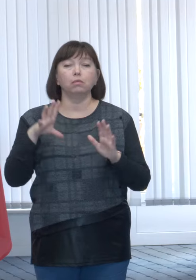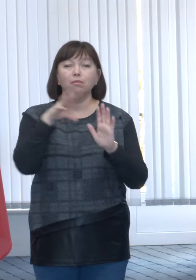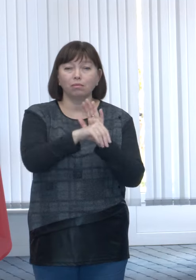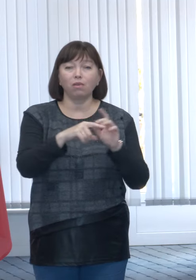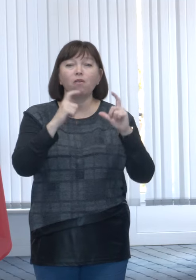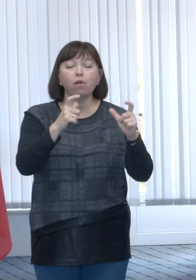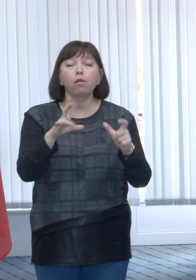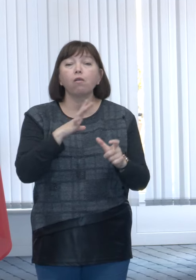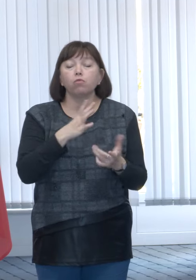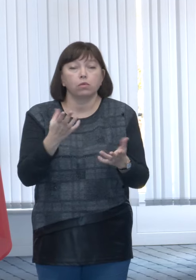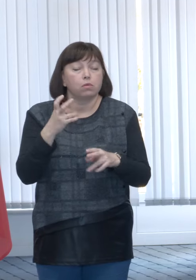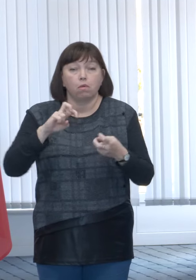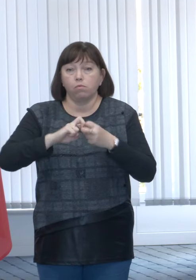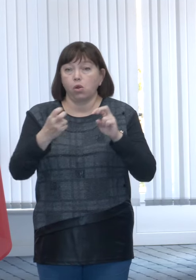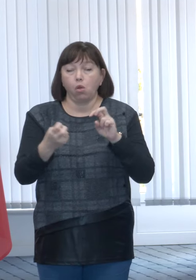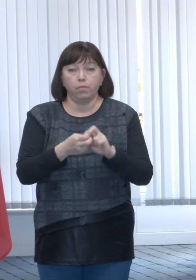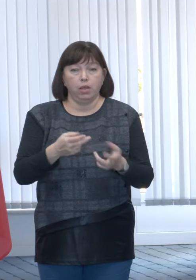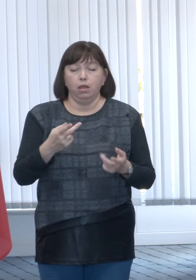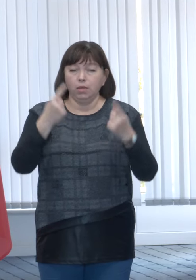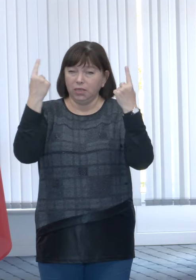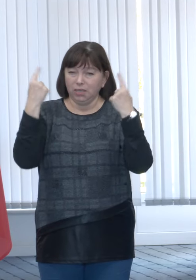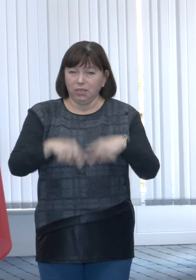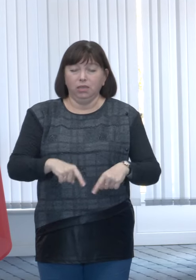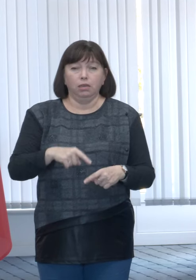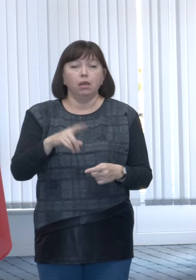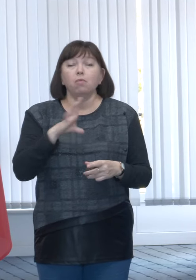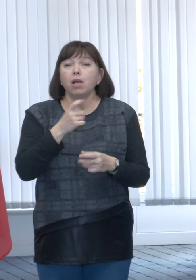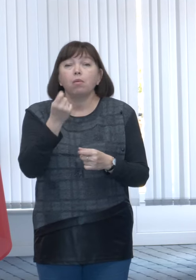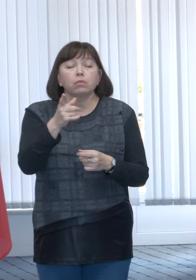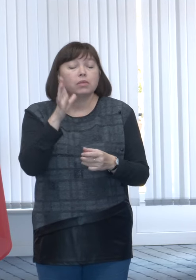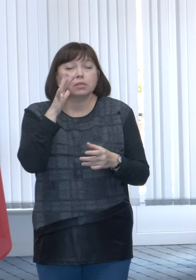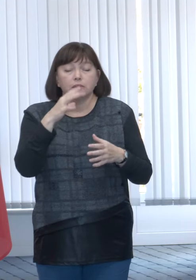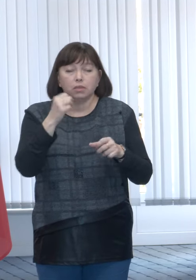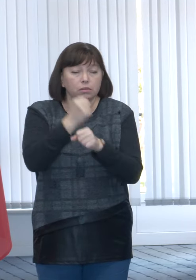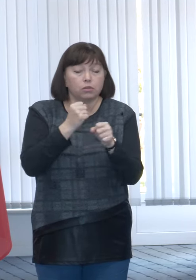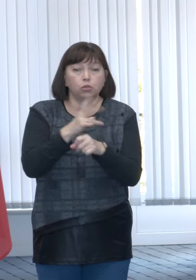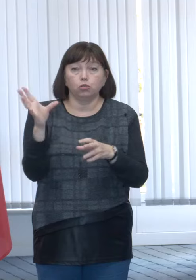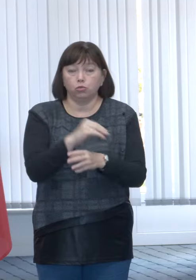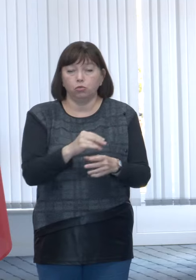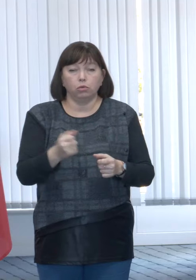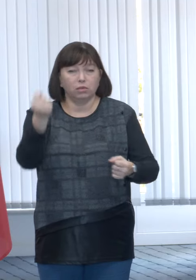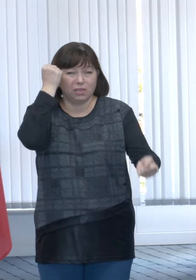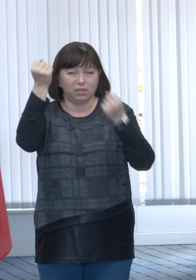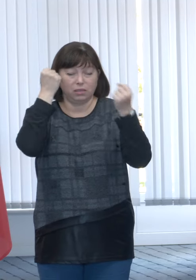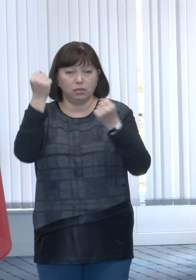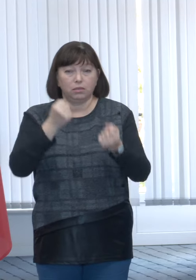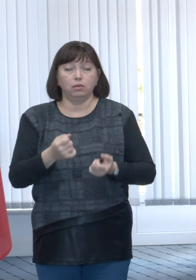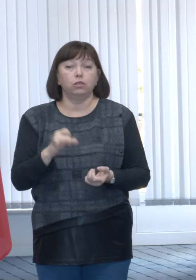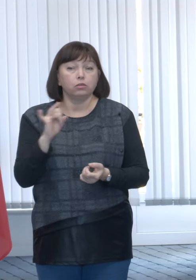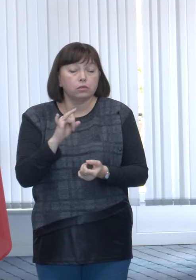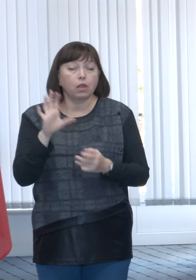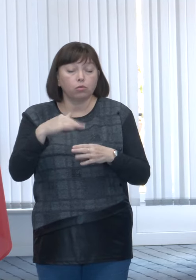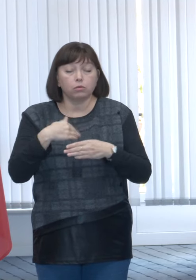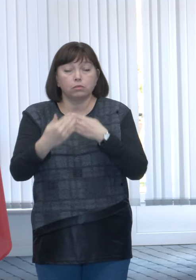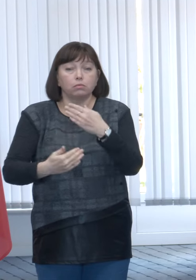situație de criză în care am avut foarte puțin timp să clarificăm toate procesele și am avut o deschidere maxim din partea